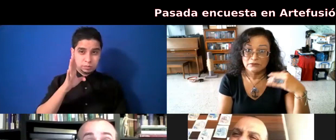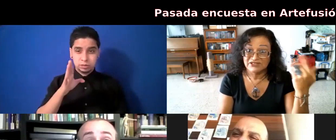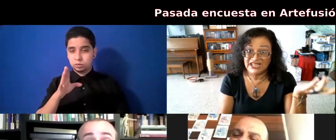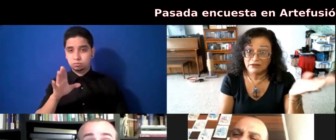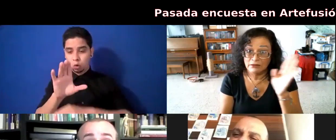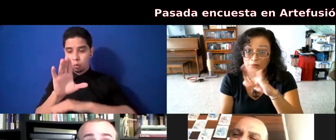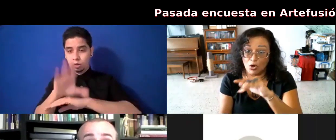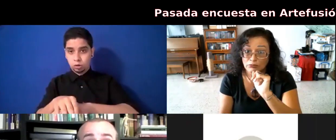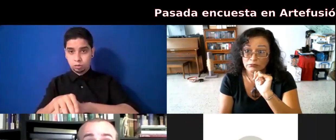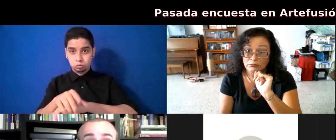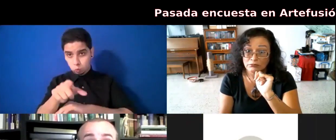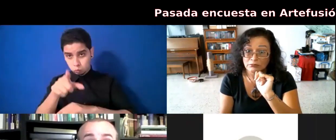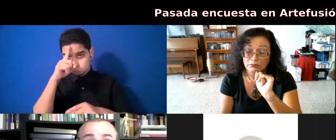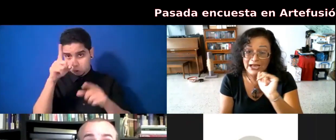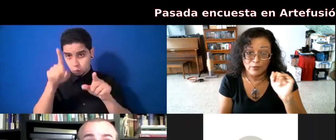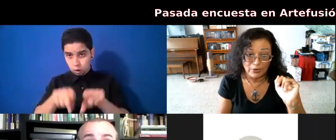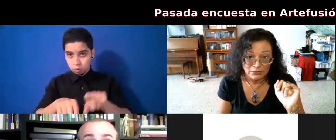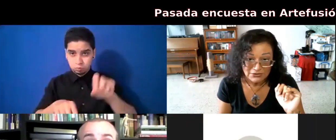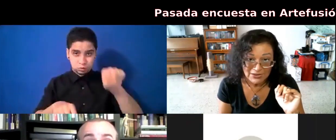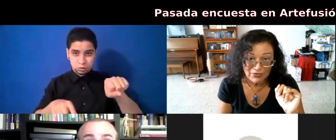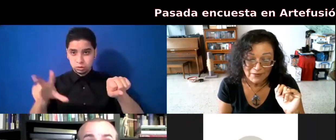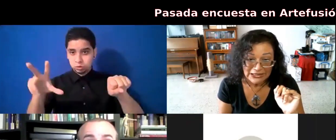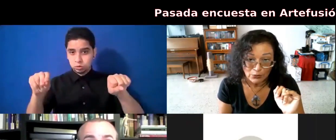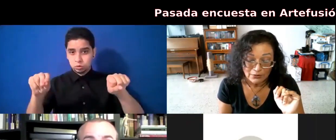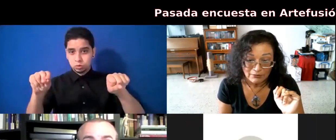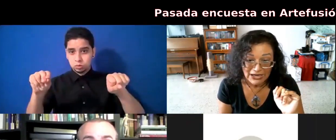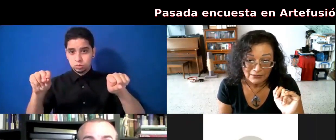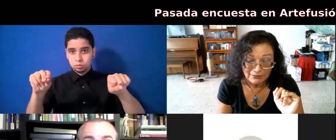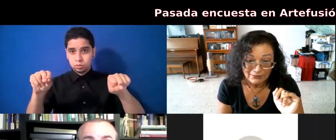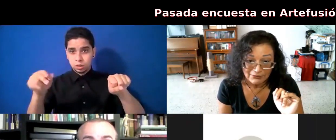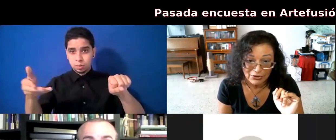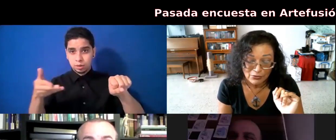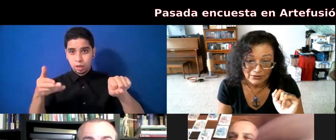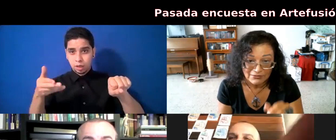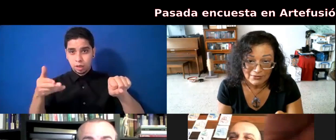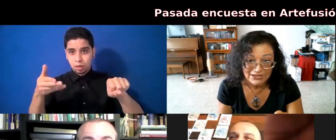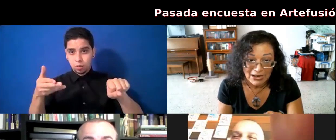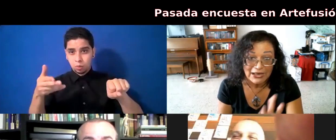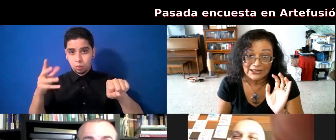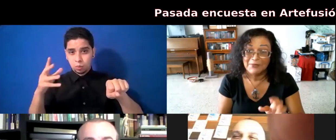Sí, no. Ay, Dios mío, se me fue el inventario. Mira, ¿dónde estuvo? Ahí está.